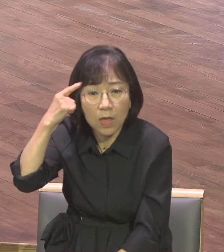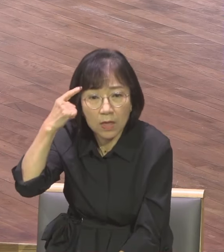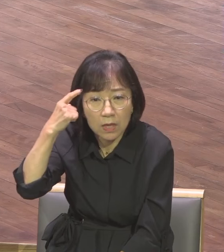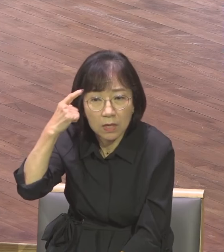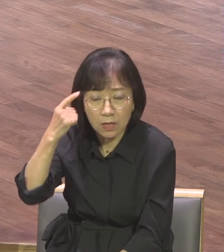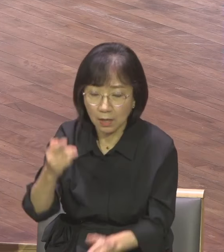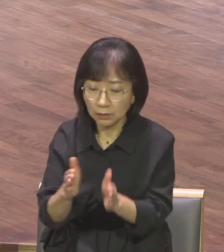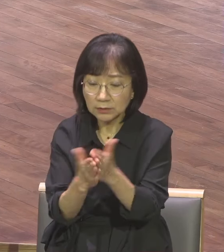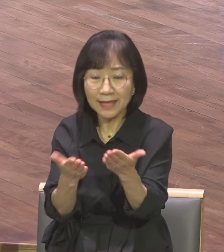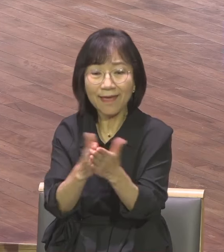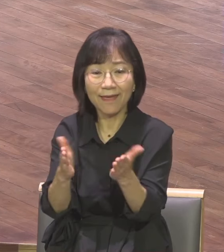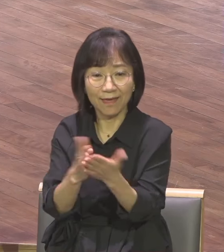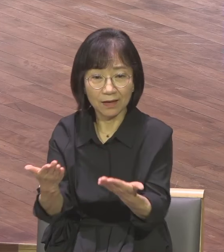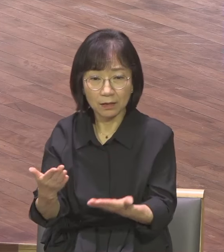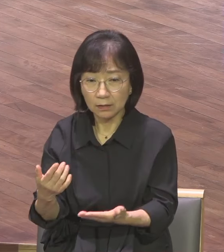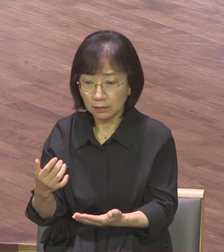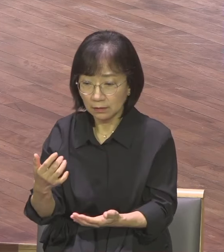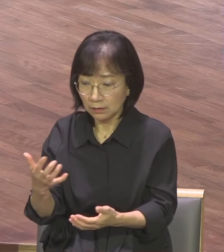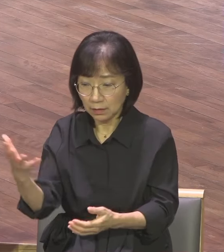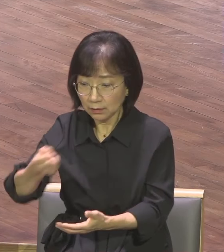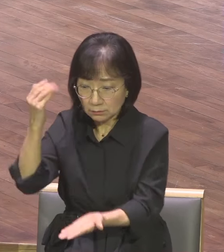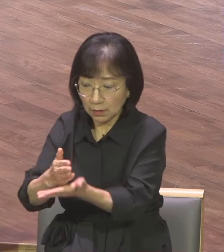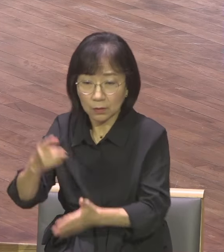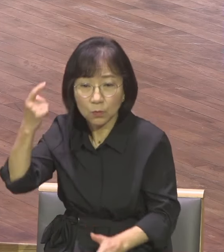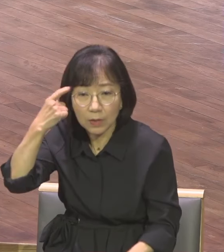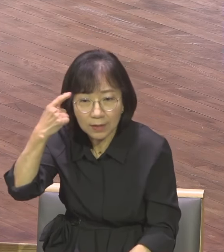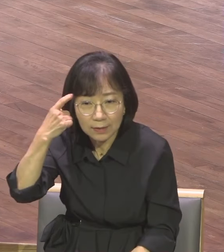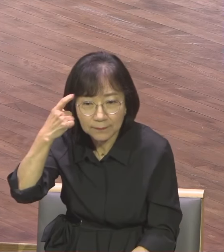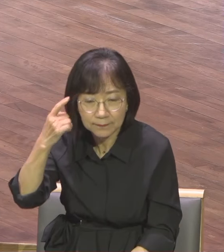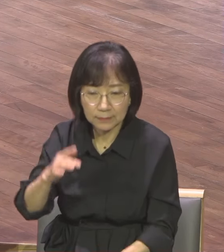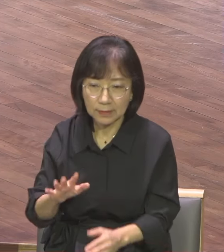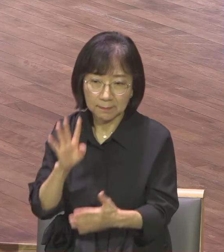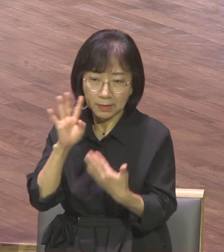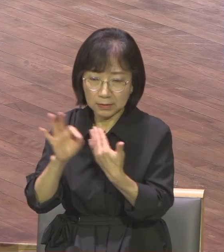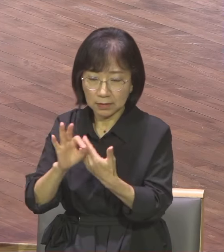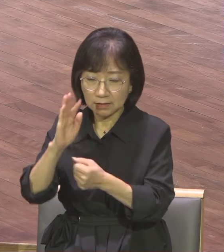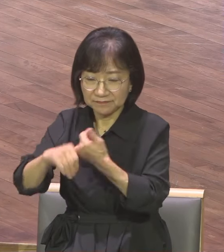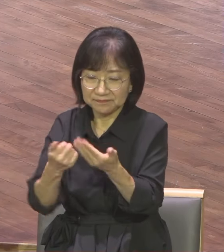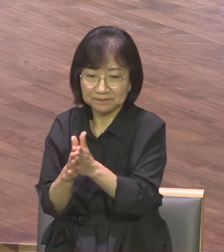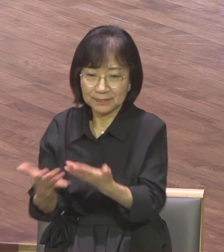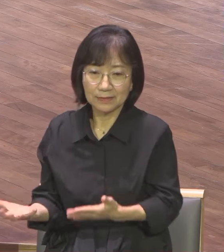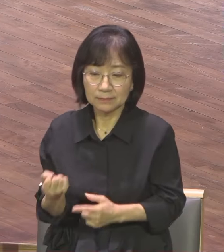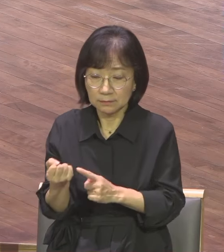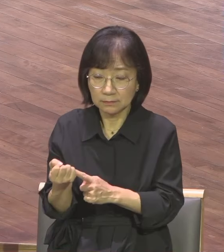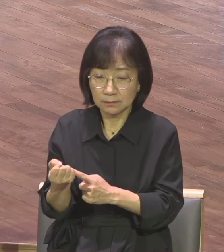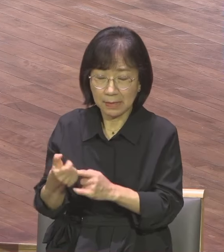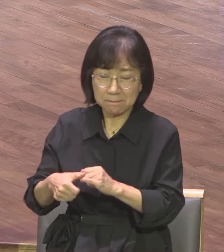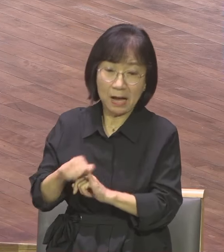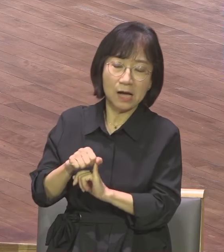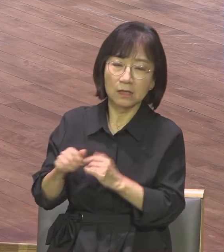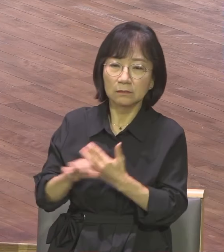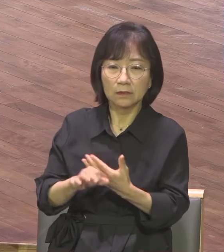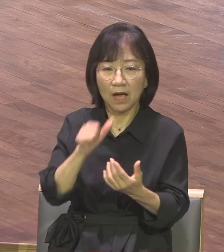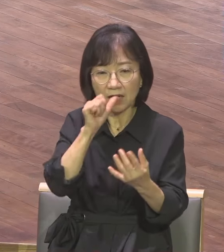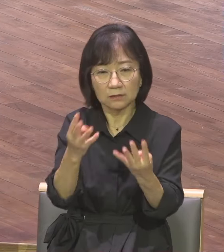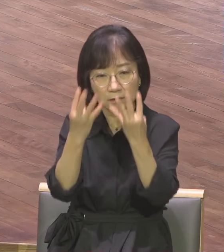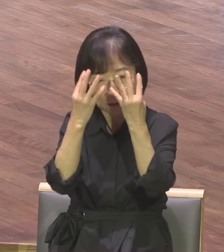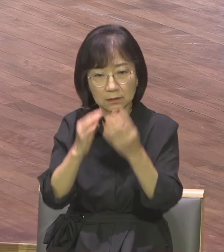소유하면 교도소에 갑니다 이거 소유하면 총살당해요